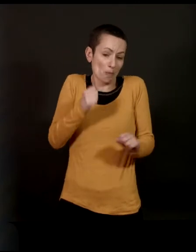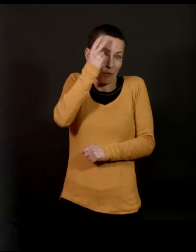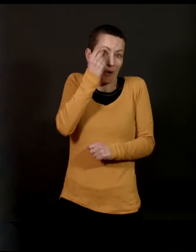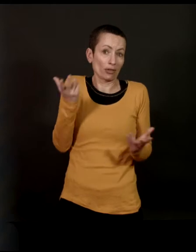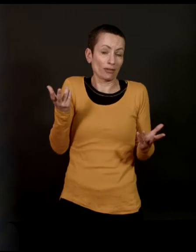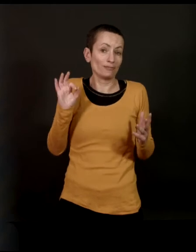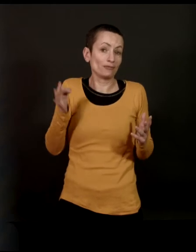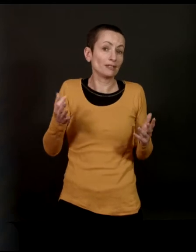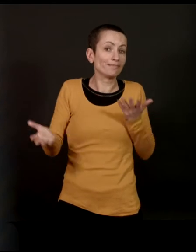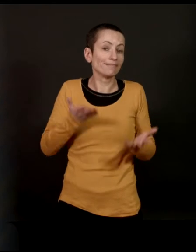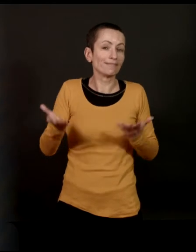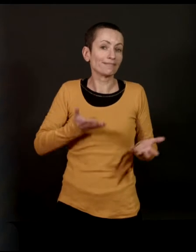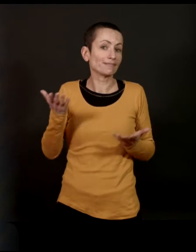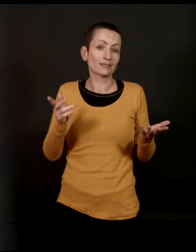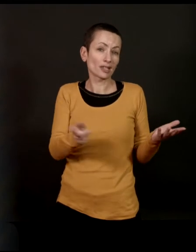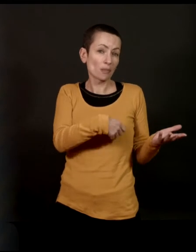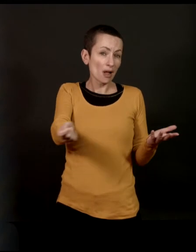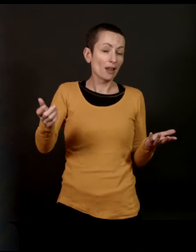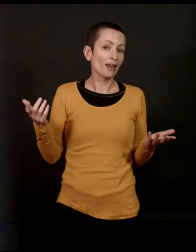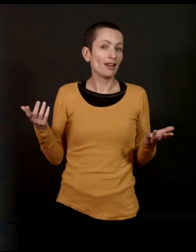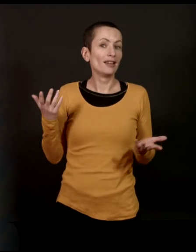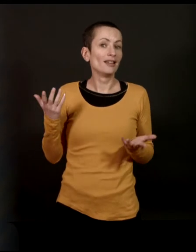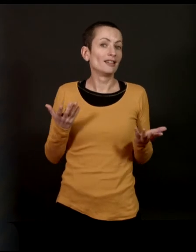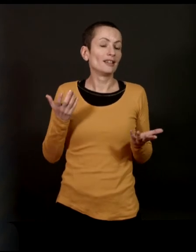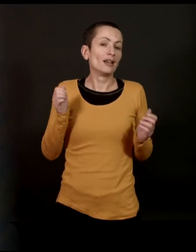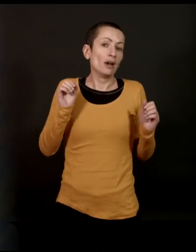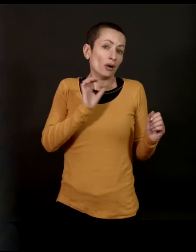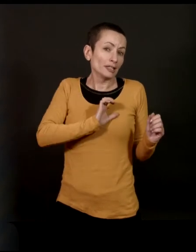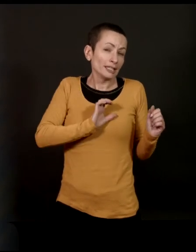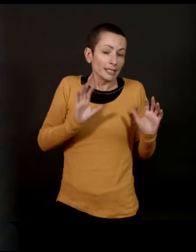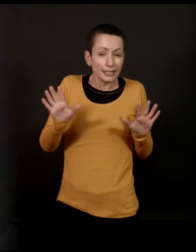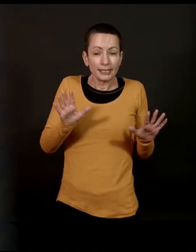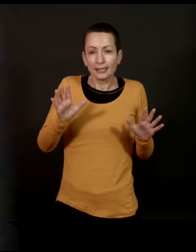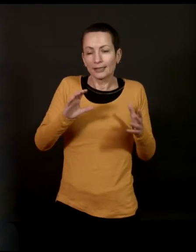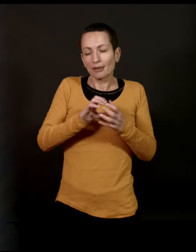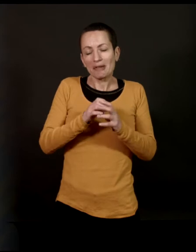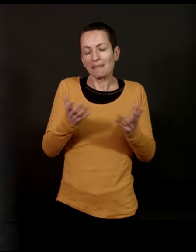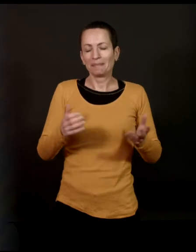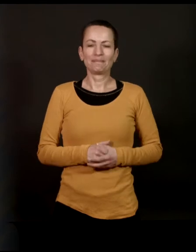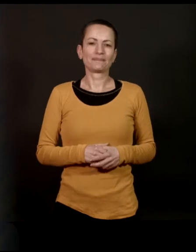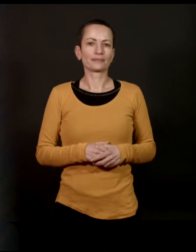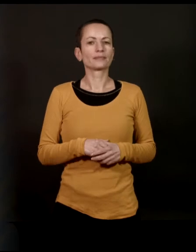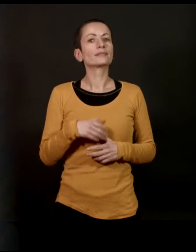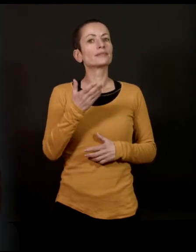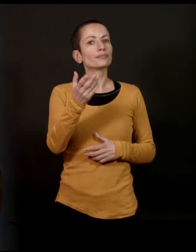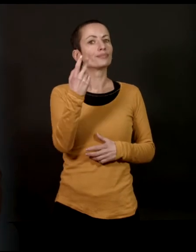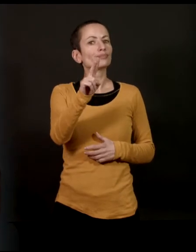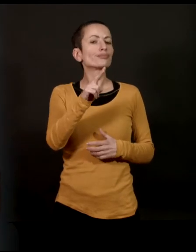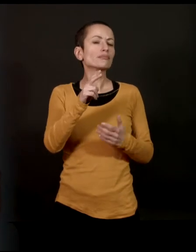bien. Je veux dire, c'est normal aussi. On peut essayer de faire tout ce qu veut. C'est compliqué. Et dans votre